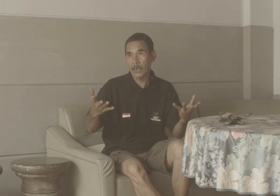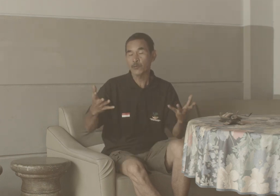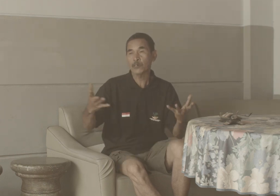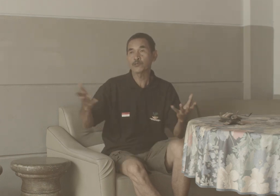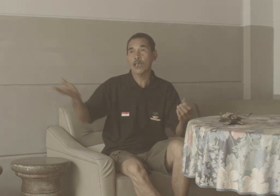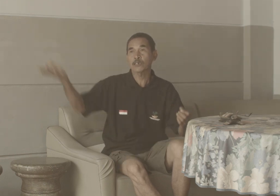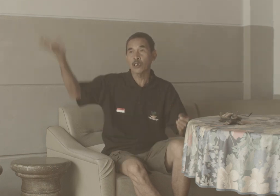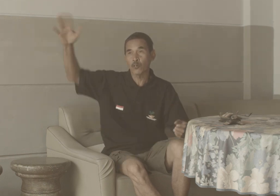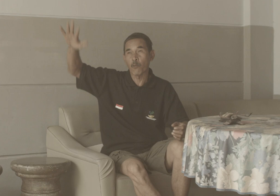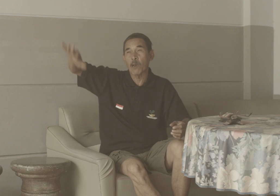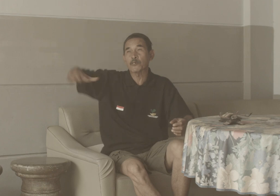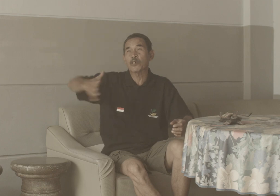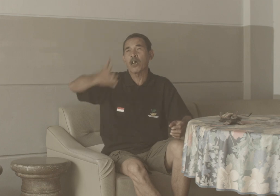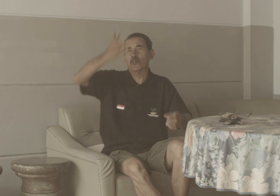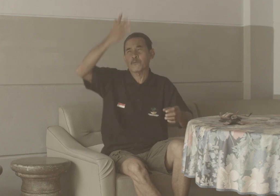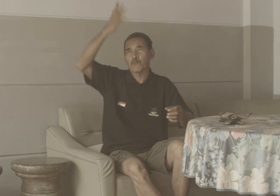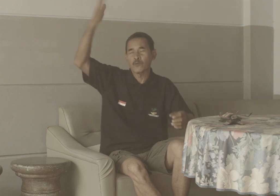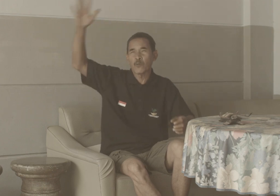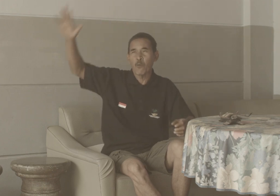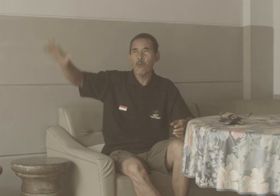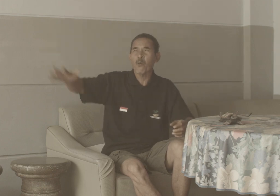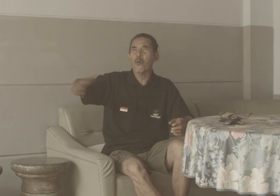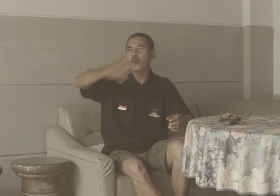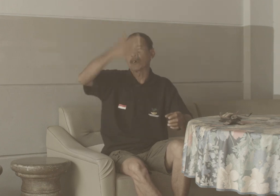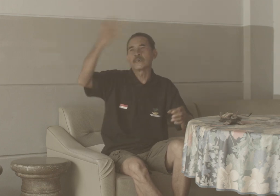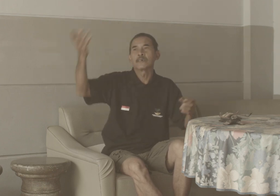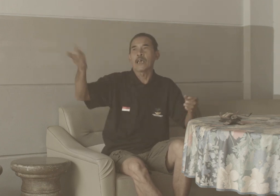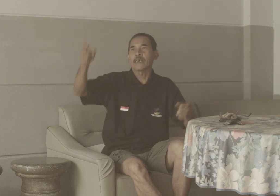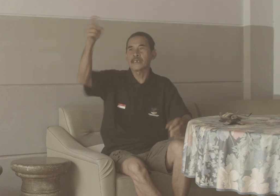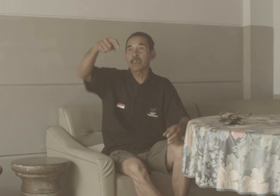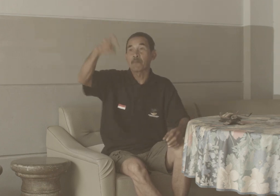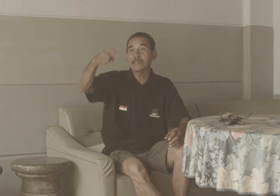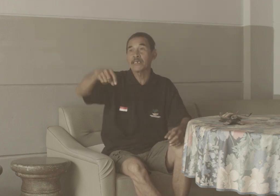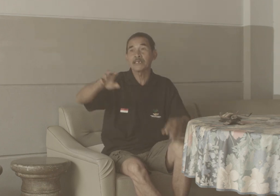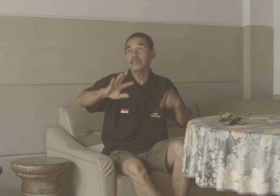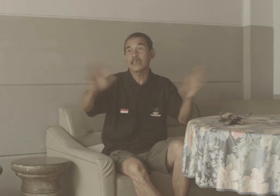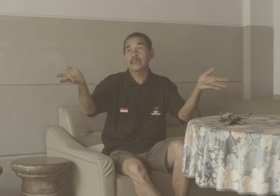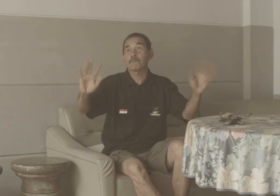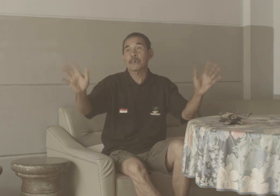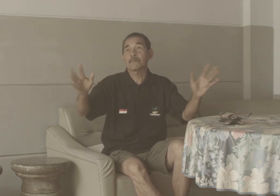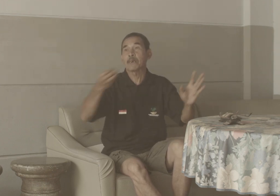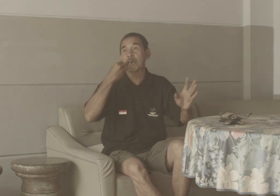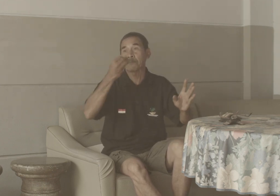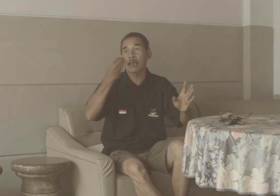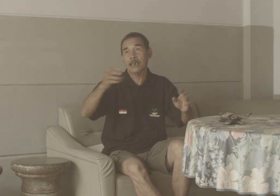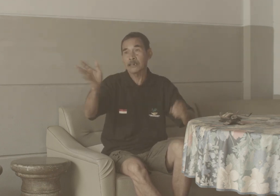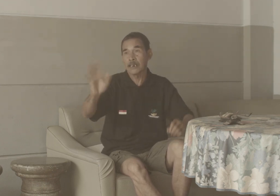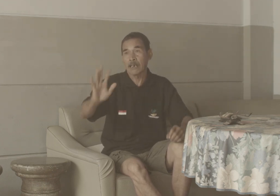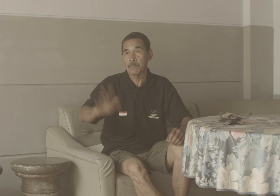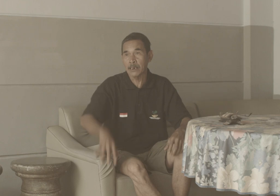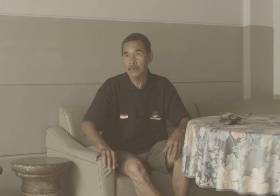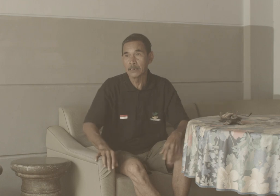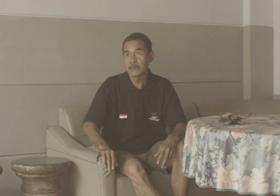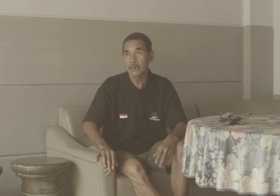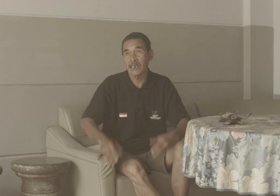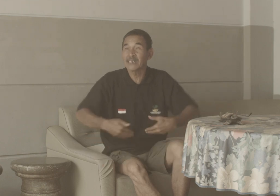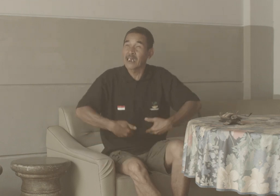suatu saat Karena gelombang besar Akhirnya dia mancing Tidak dapat Makan tidak dapat Akhirnya dia